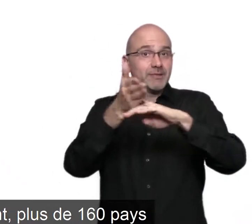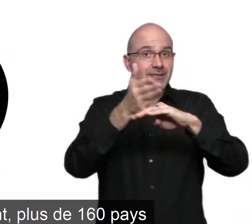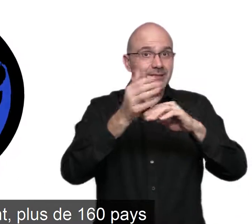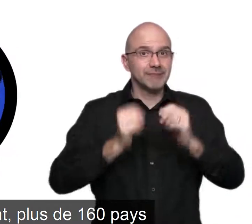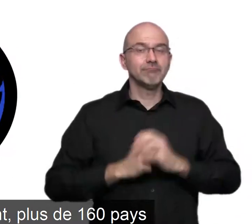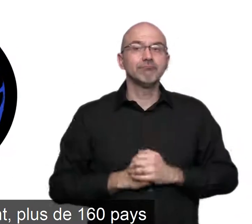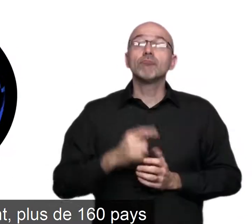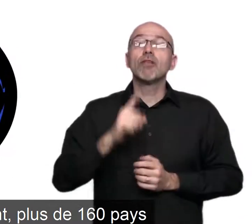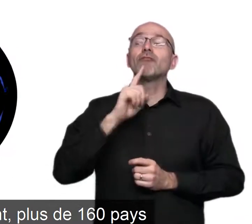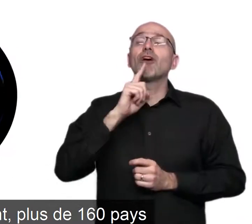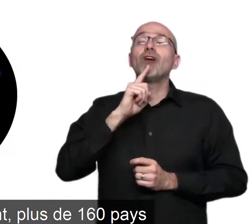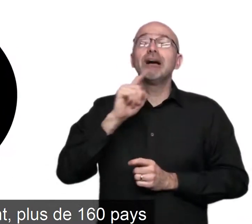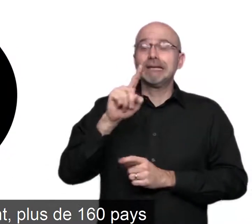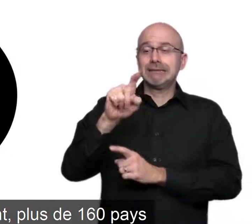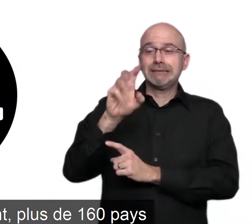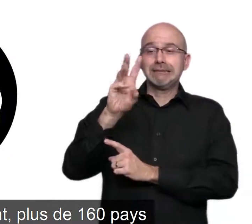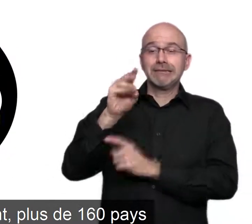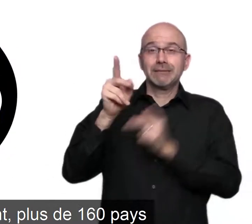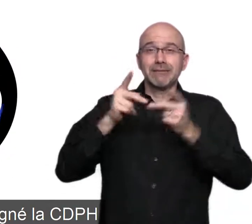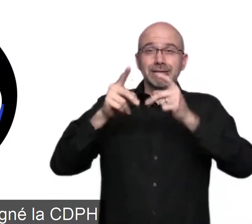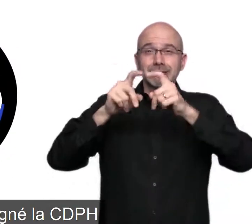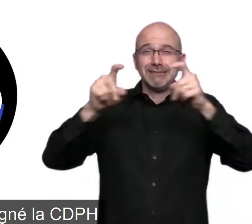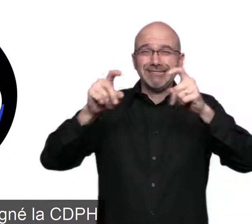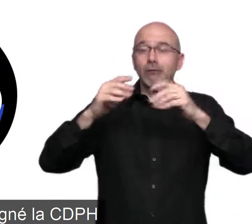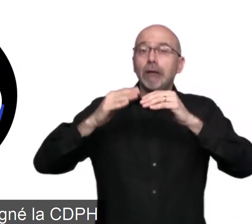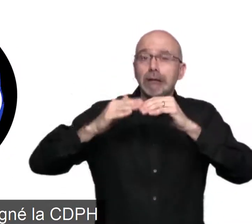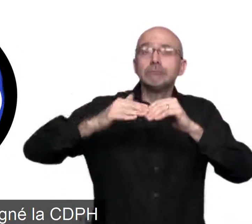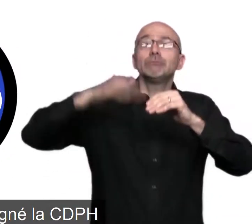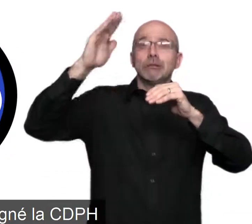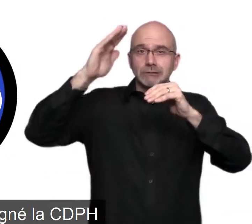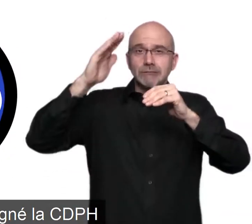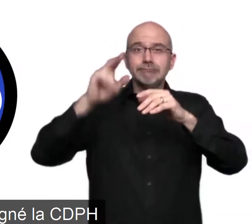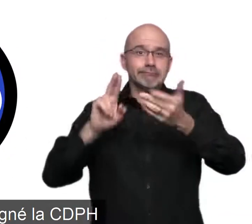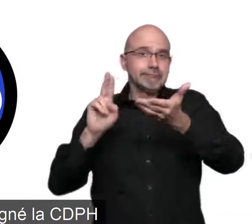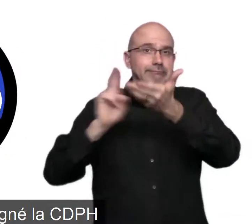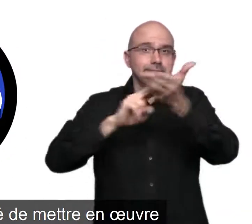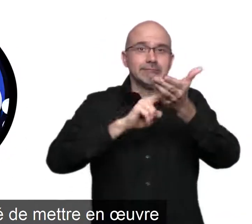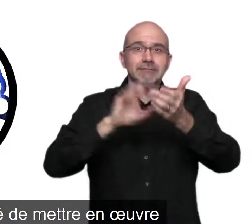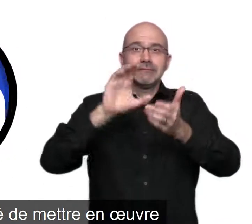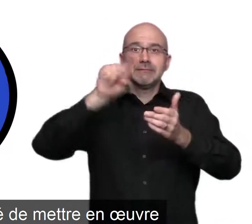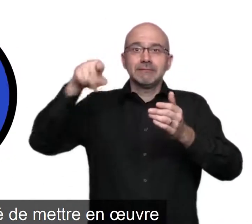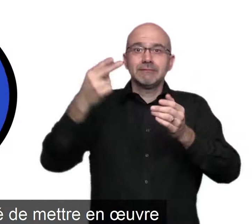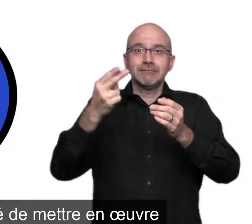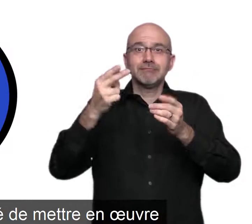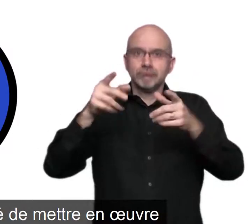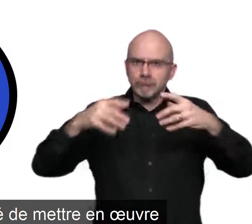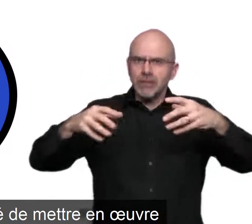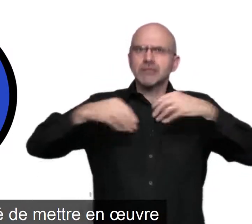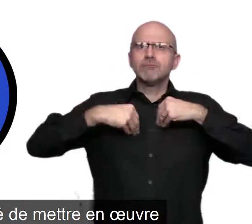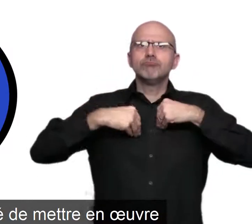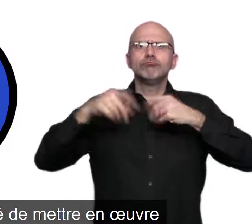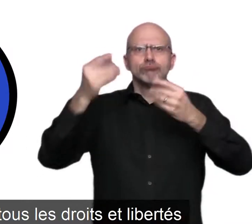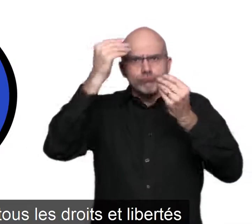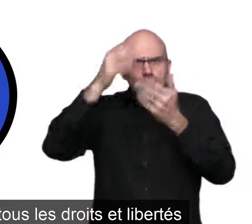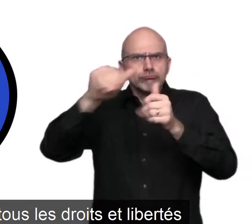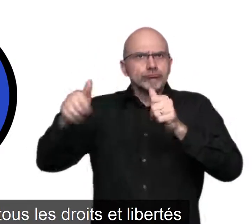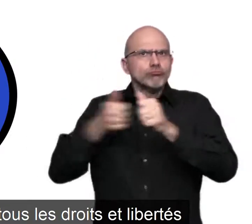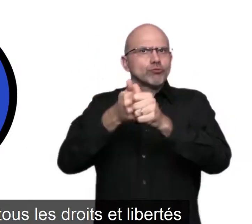Actuellement, plus de 160 pays ont signé la CDPH et ont accepté de mettre en œuvre ou de respecter